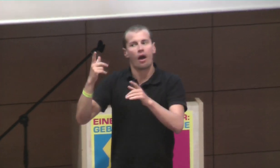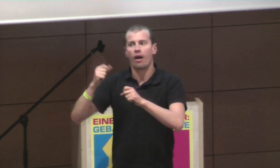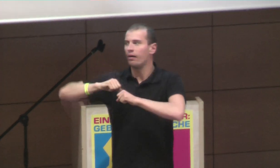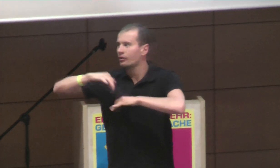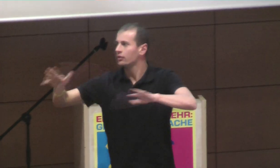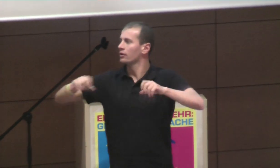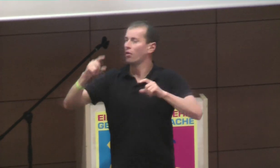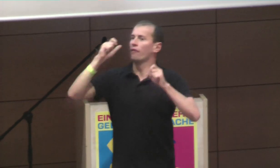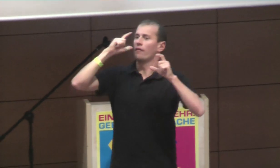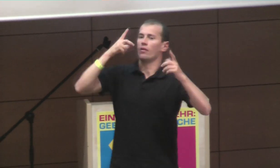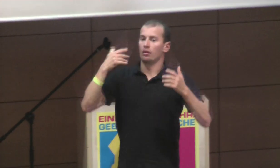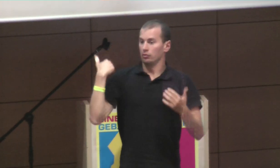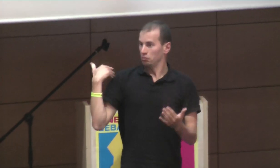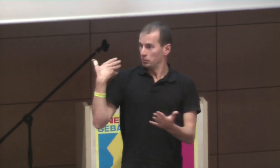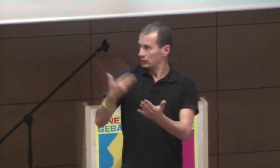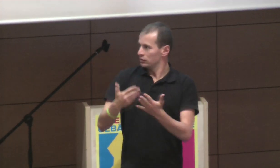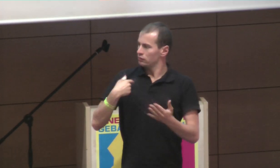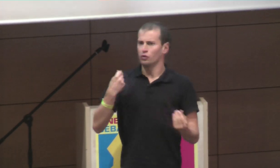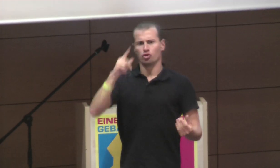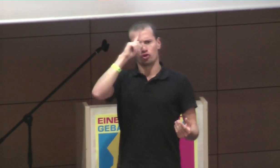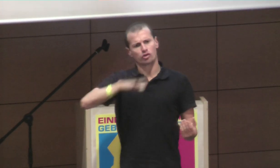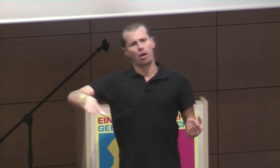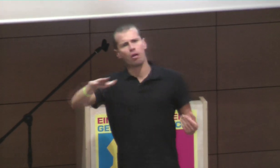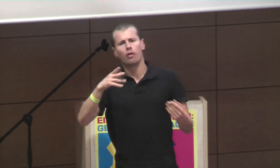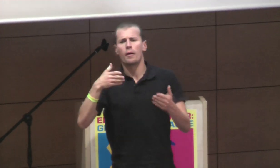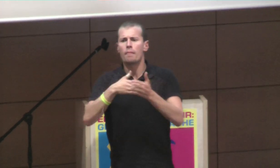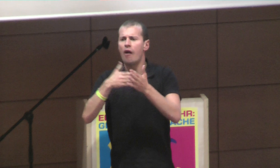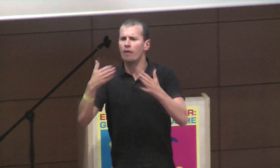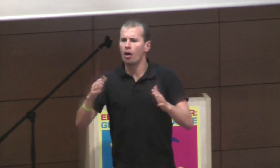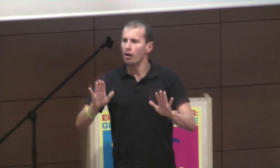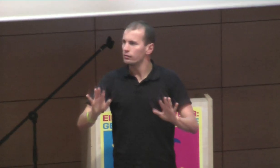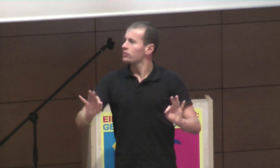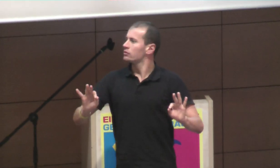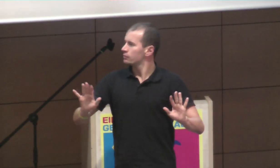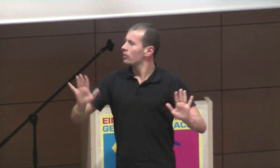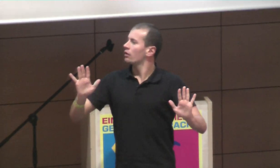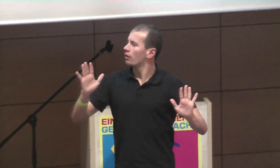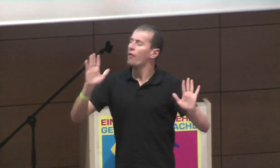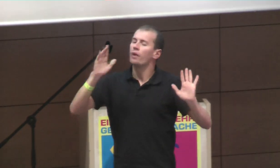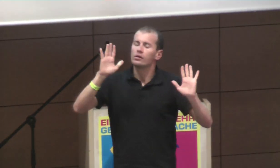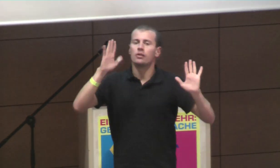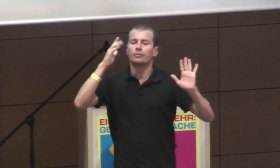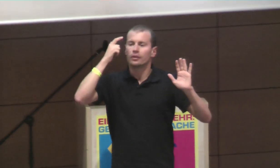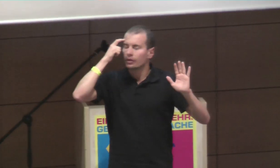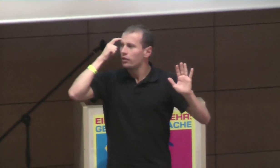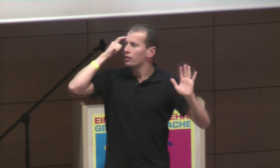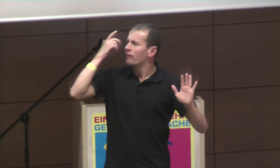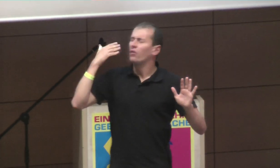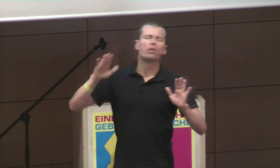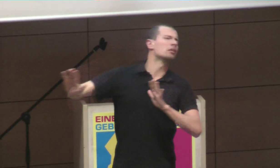jetzt, ähm, ja auch die Juliane Probst hat, ähm, in Baden-Württemberg, sozusagen, äh, aktiv in der Partei, und versucht, in den